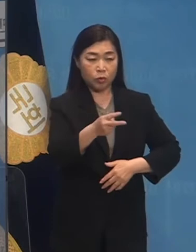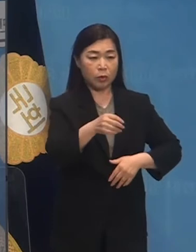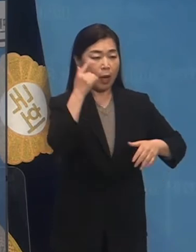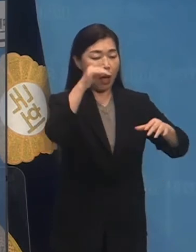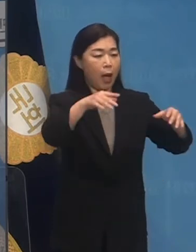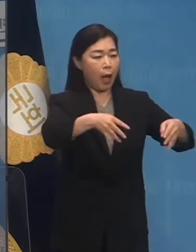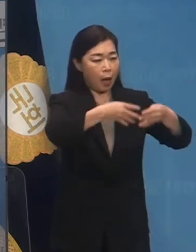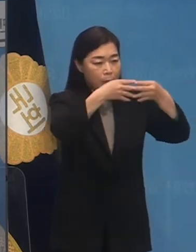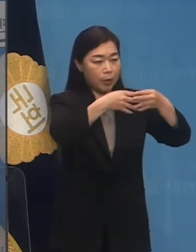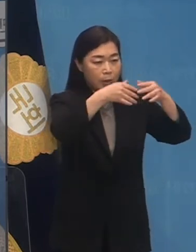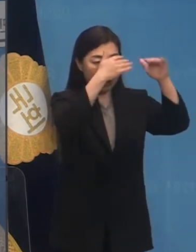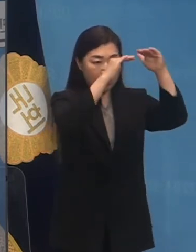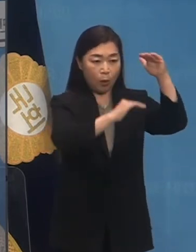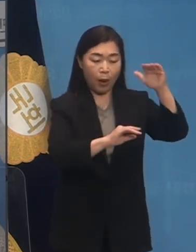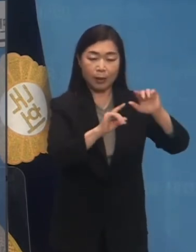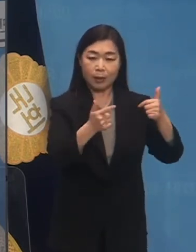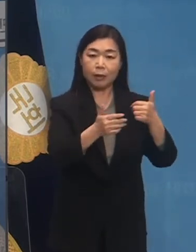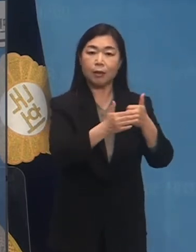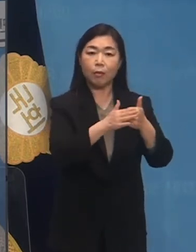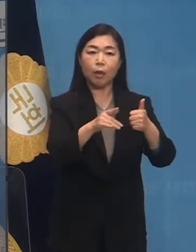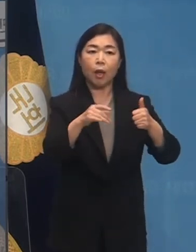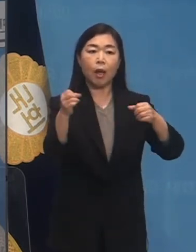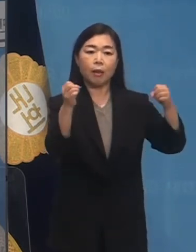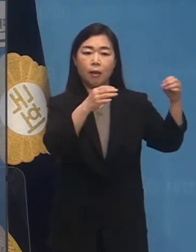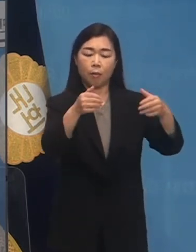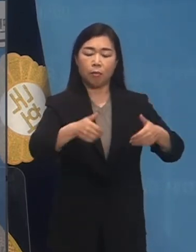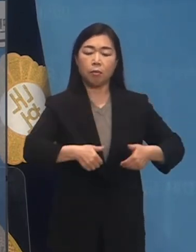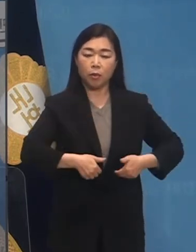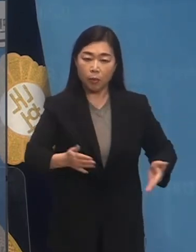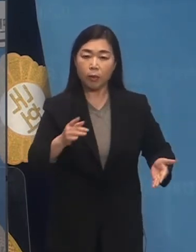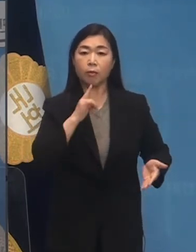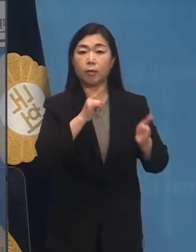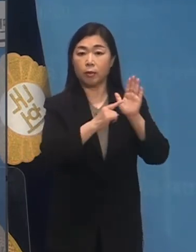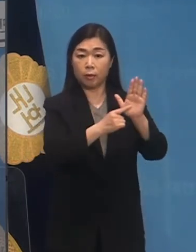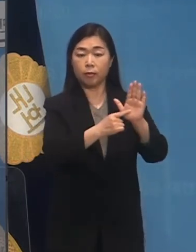아니기 때문에 논의할 수 없다는 입장입니다.